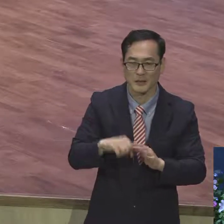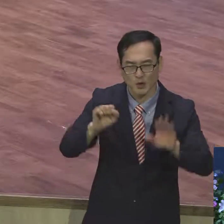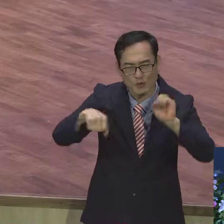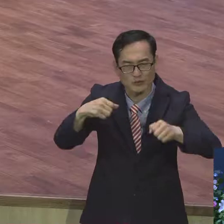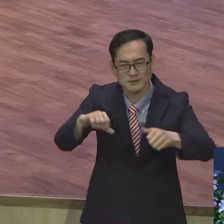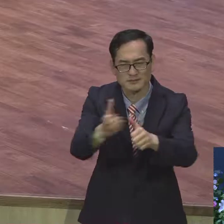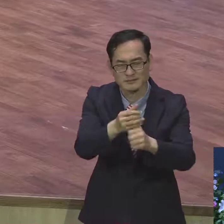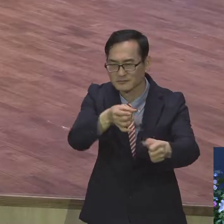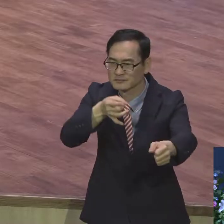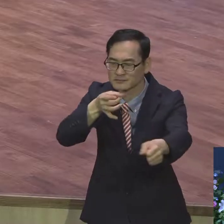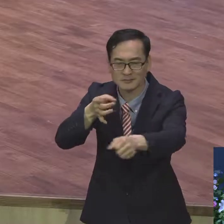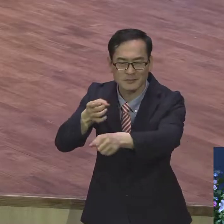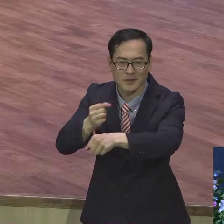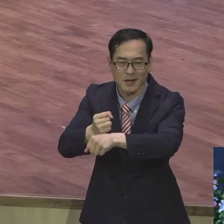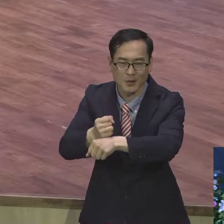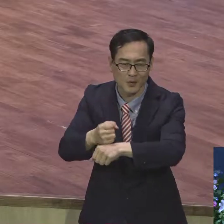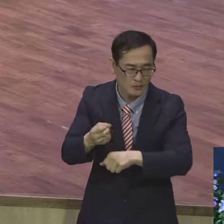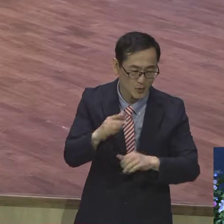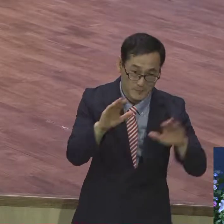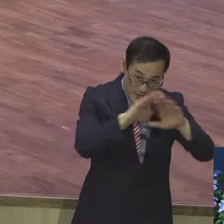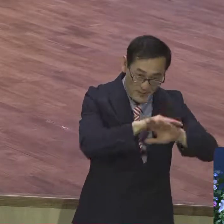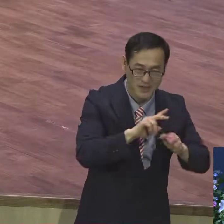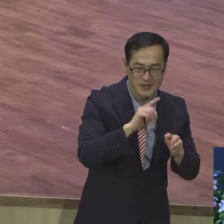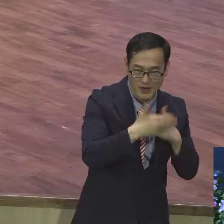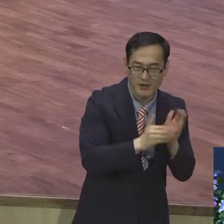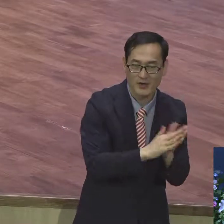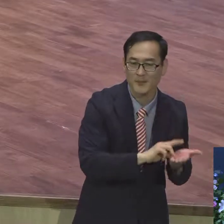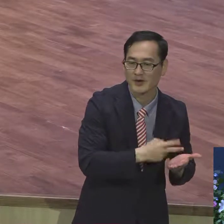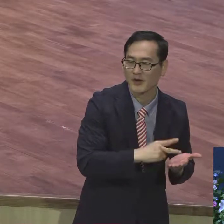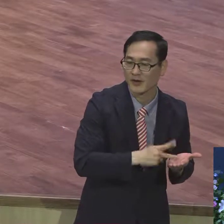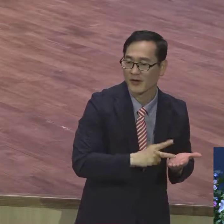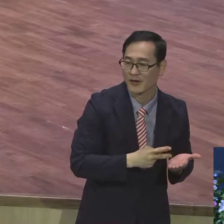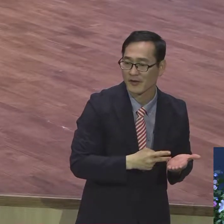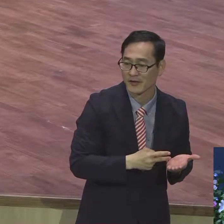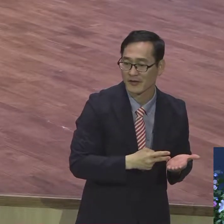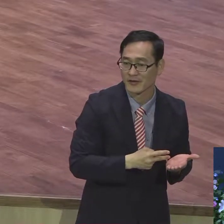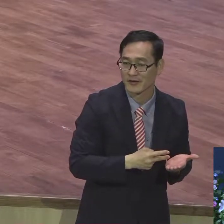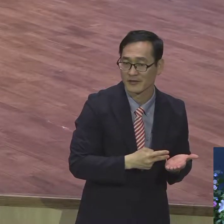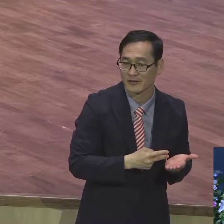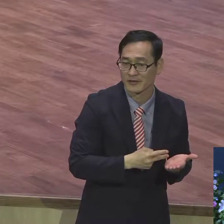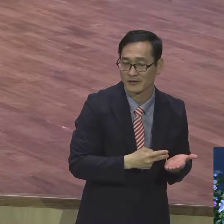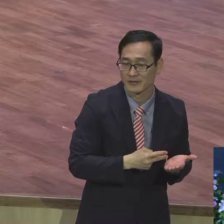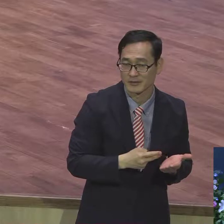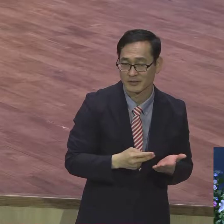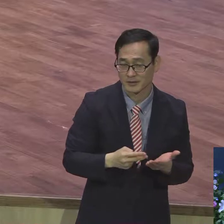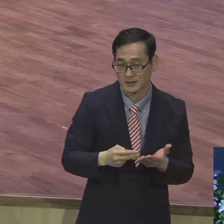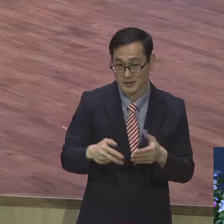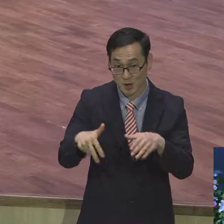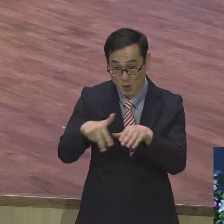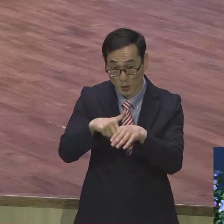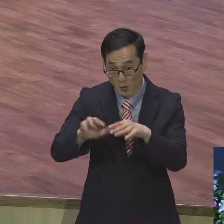이런 일을 그 성경 현장에 가봤는데 이 종교 교역을 할 때 사단이